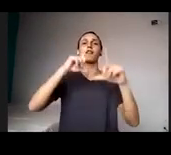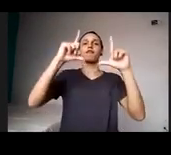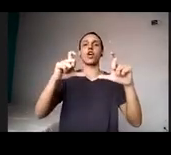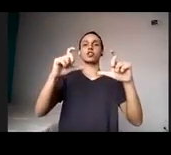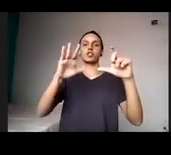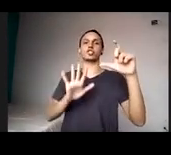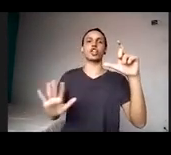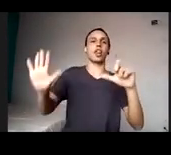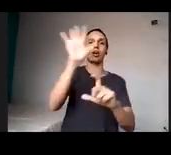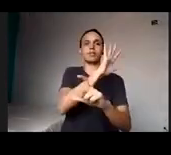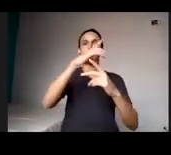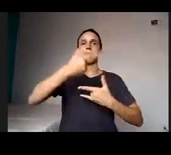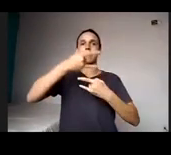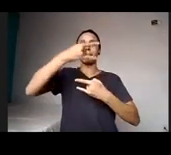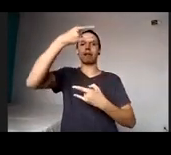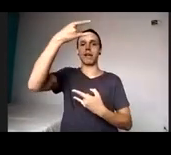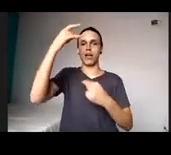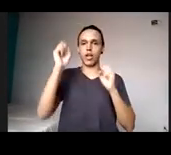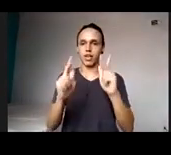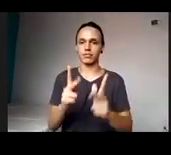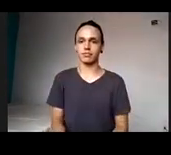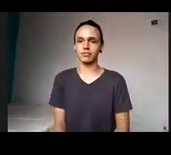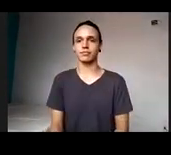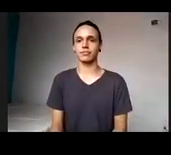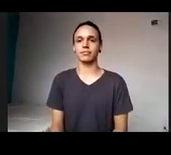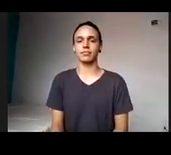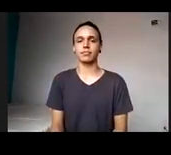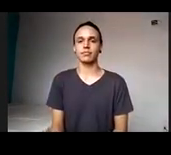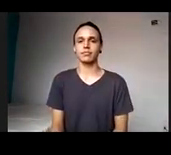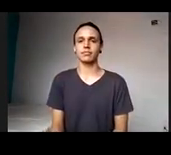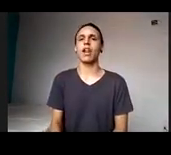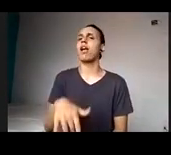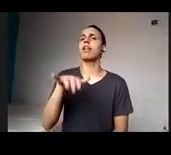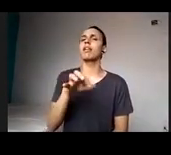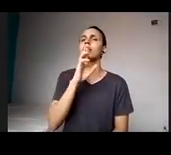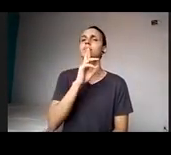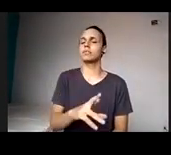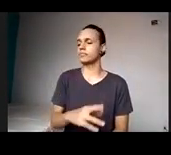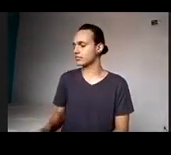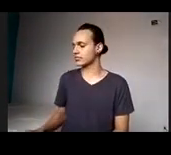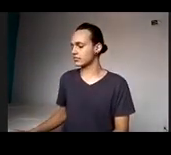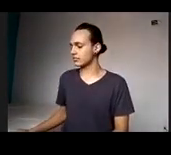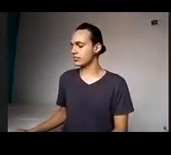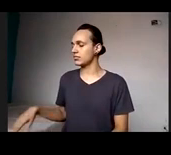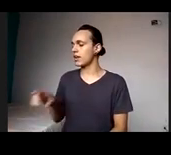Está bem, está bem, está ótimo. Então, vamos lá. Quem responde sobre a pergunta do Maurício de Seta?